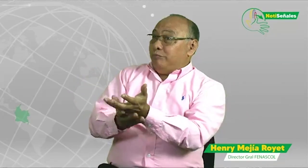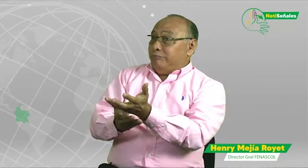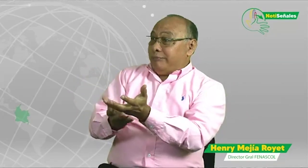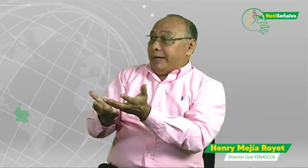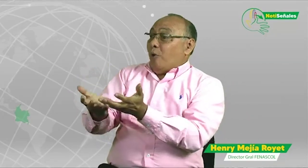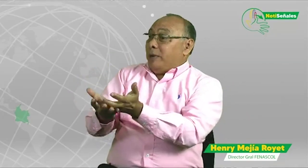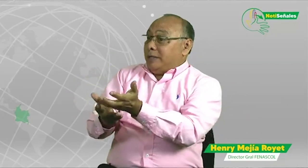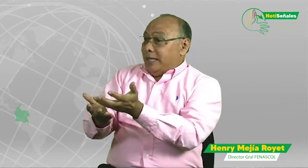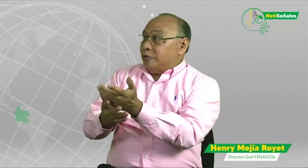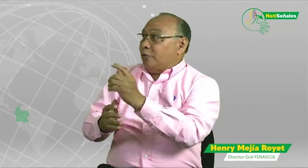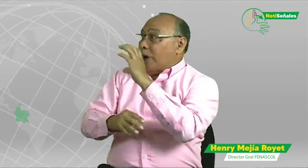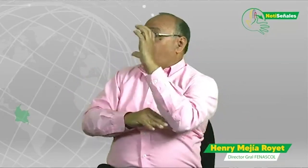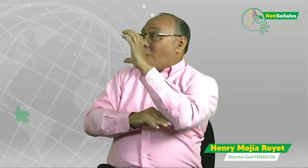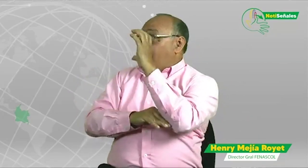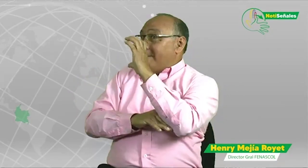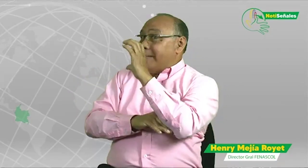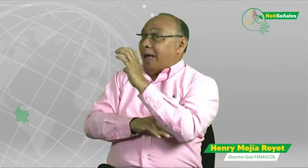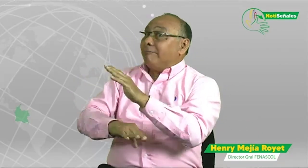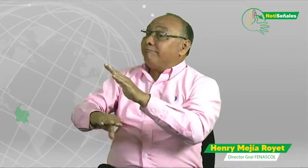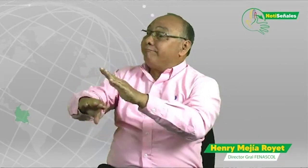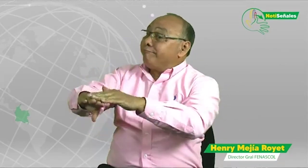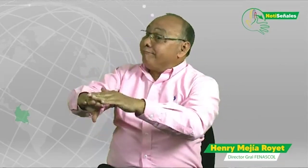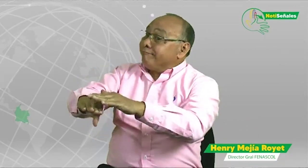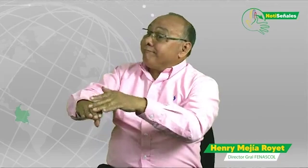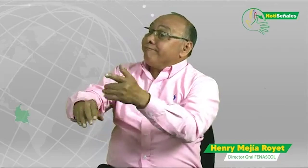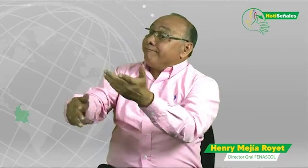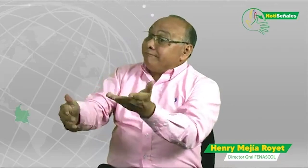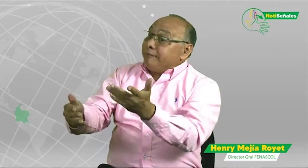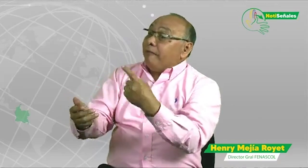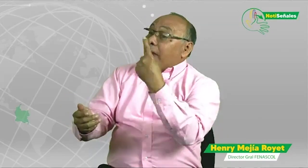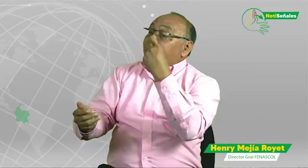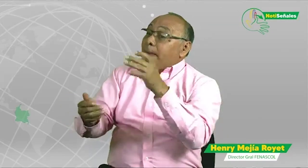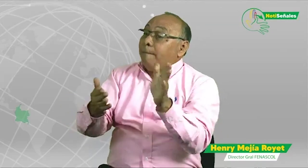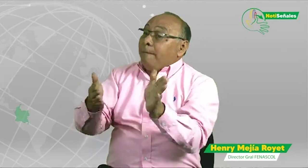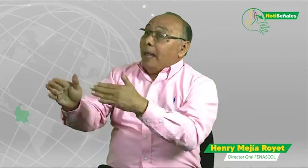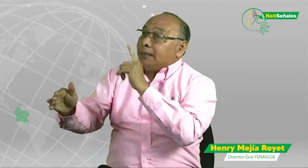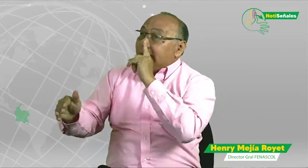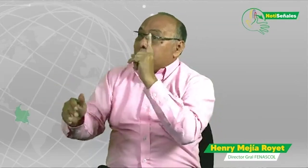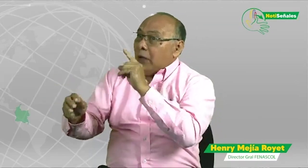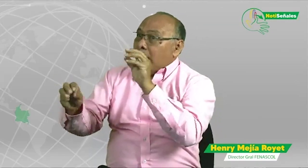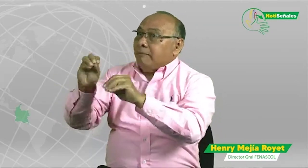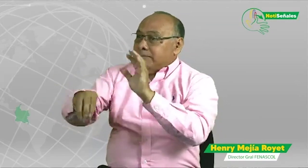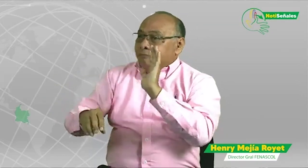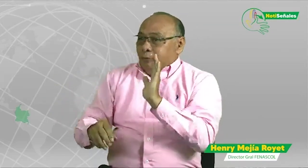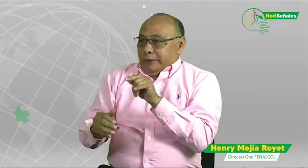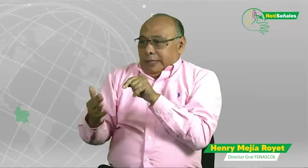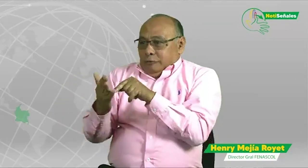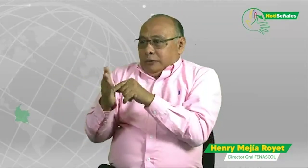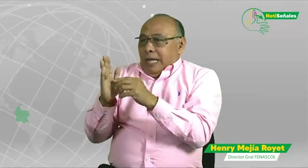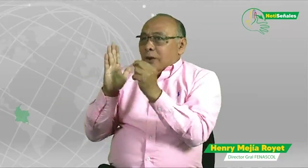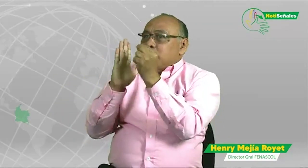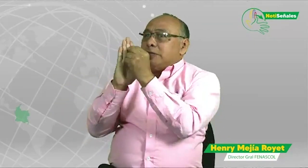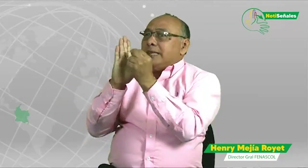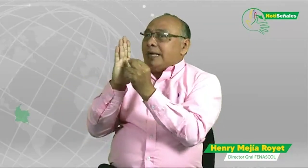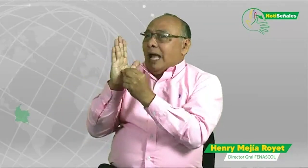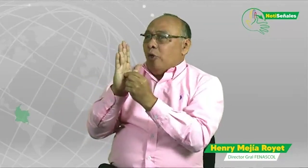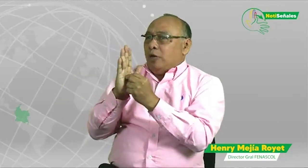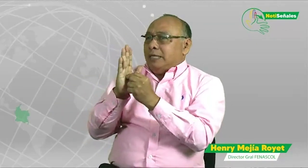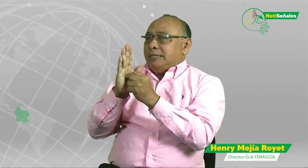unidas da esa recomendación dio esa recomendación al gobierno colombiano y dice eso debe quedar en el plan nacional de desarrollo